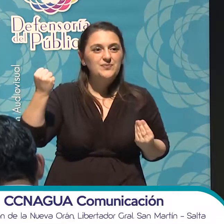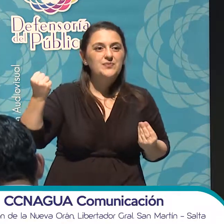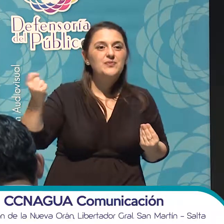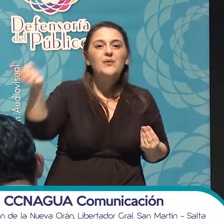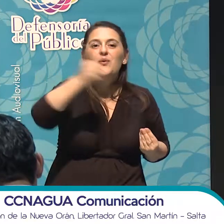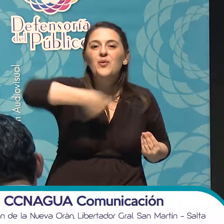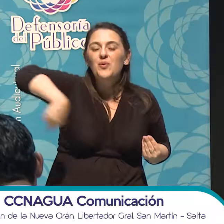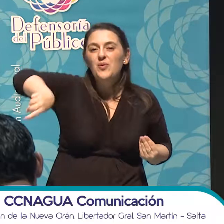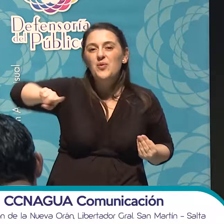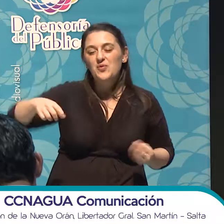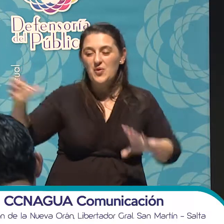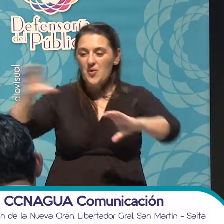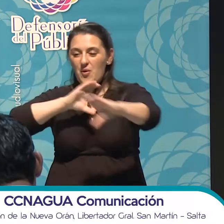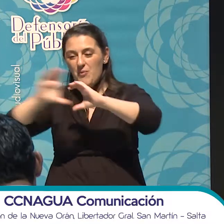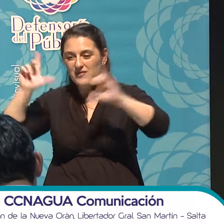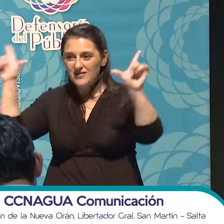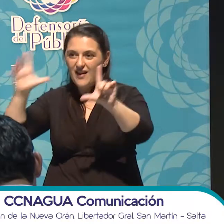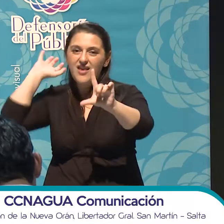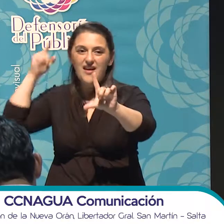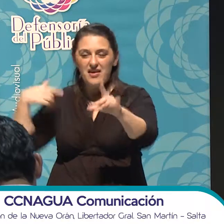dedicamos a los medios de comunicación.